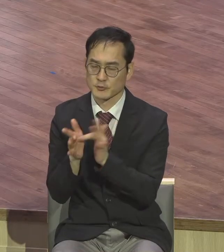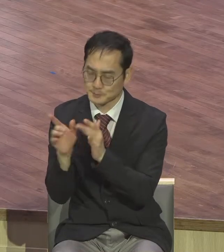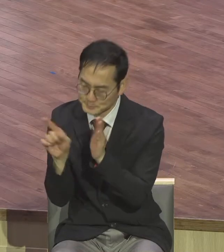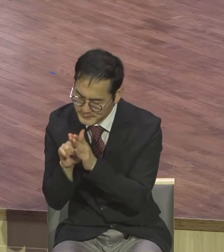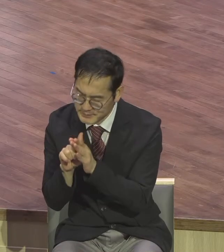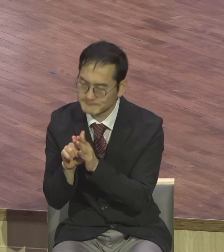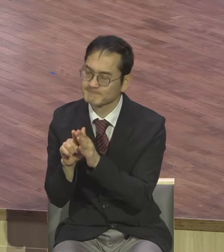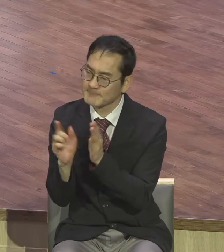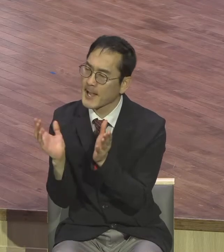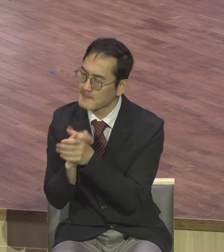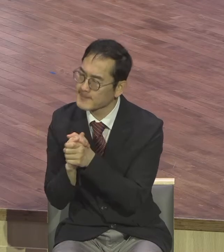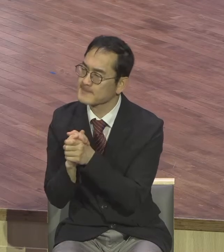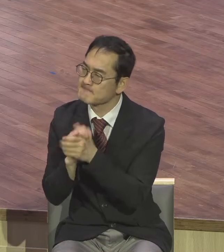데 다 신경을 닮지 않게